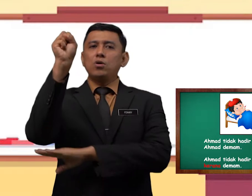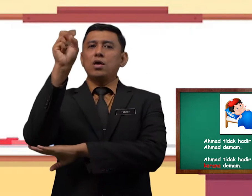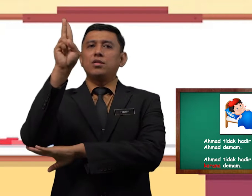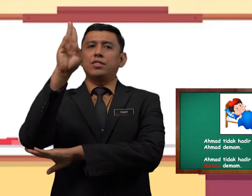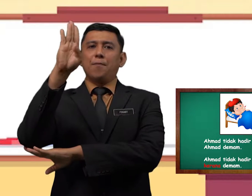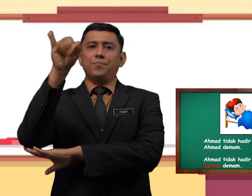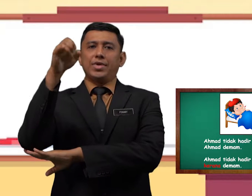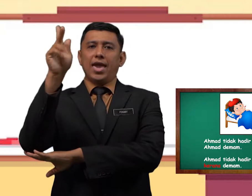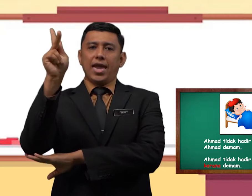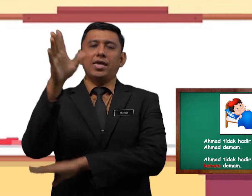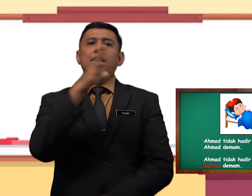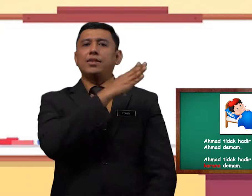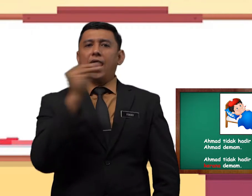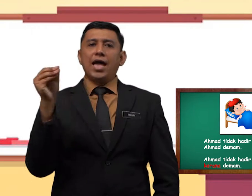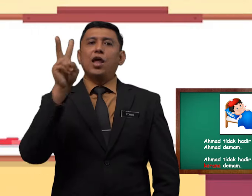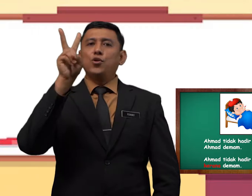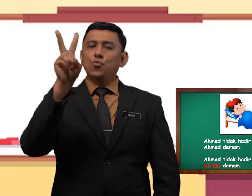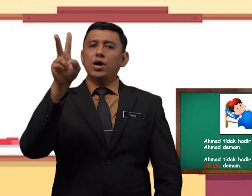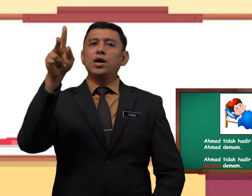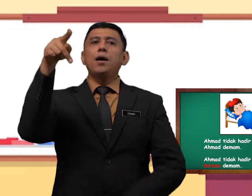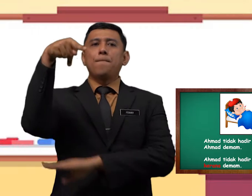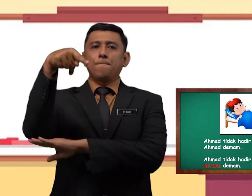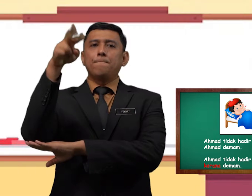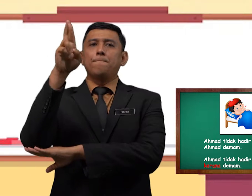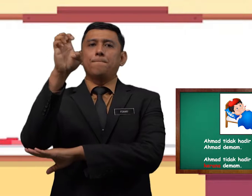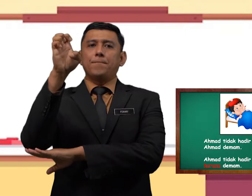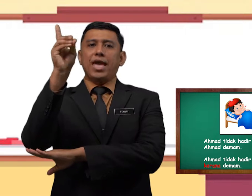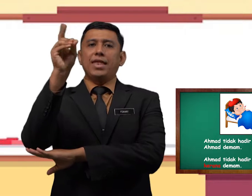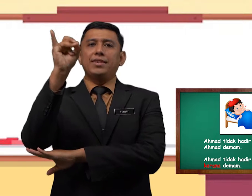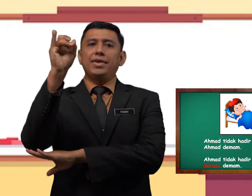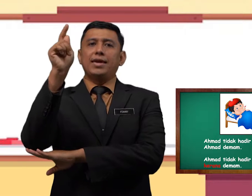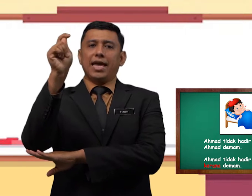subjek dan dua predikat.